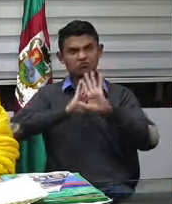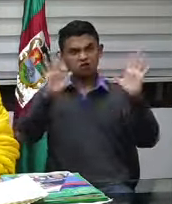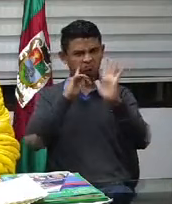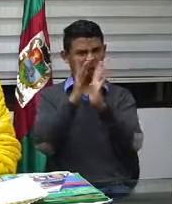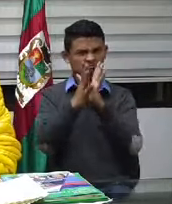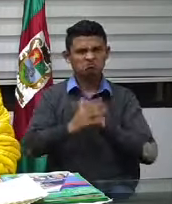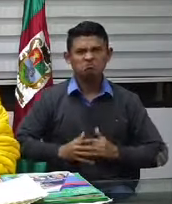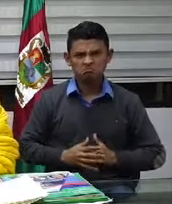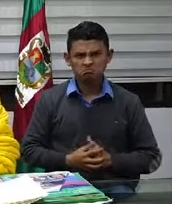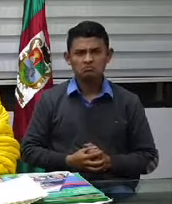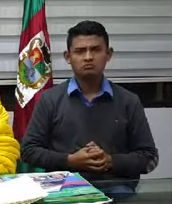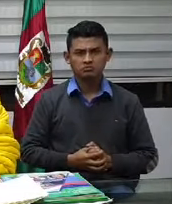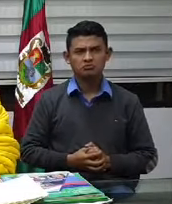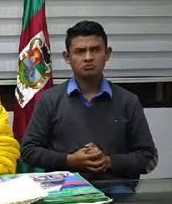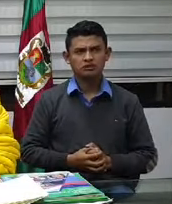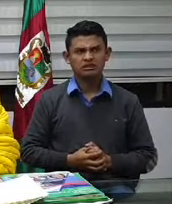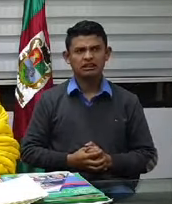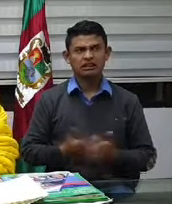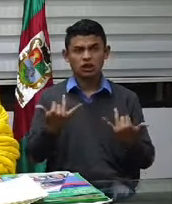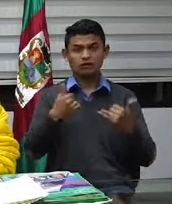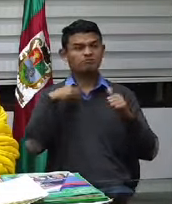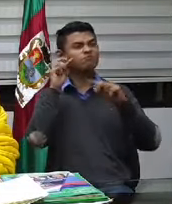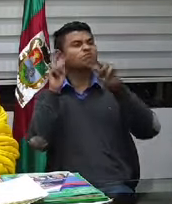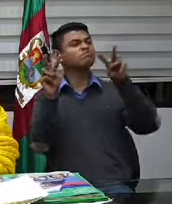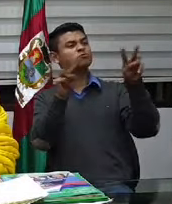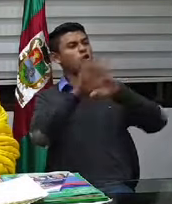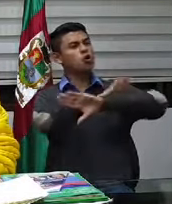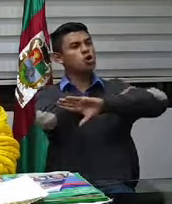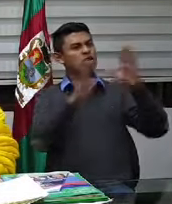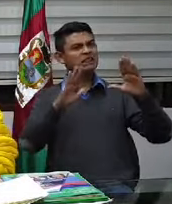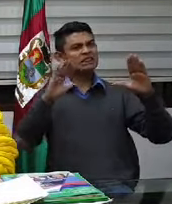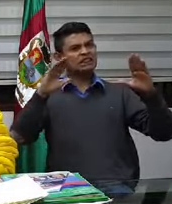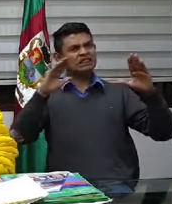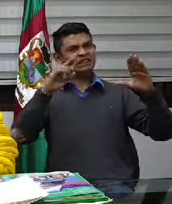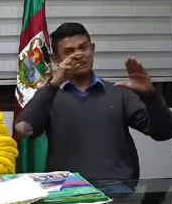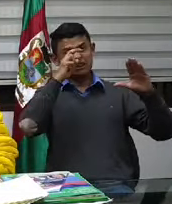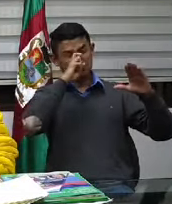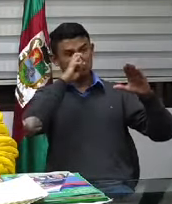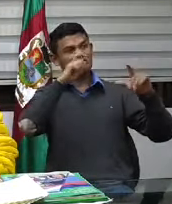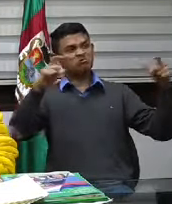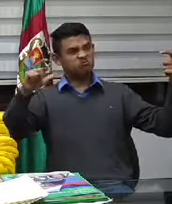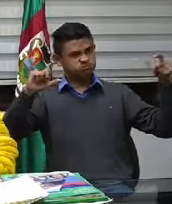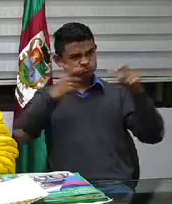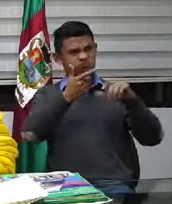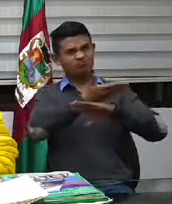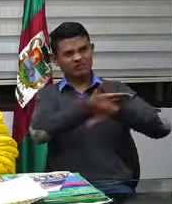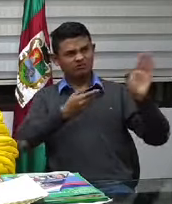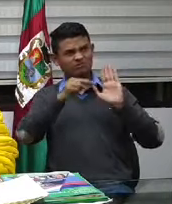¿Van para eso? para que nos volvamos si se quiere un poco más responsables.